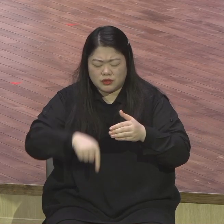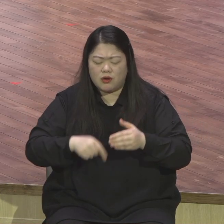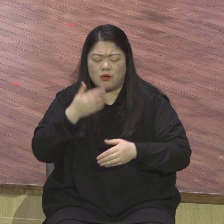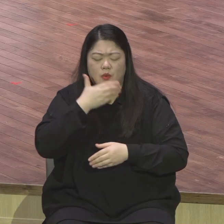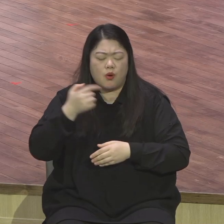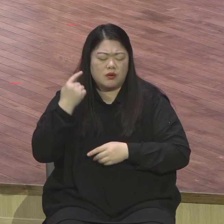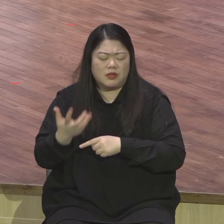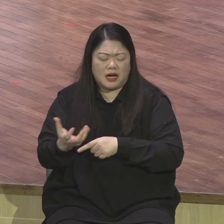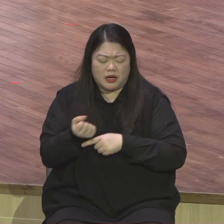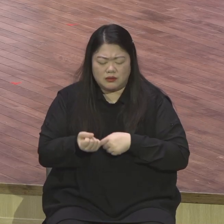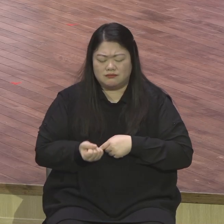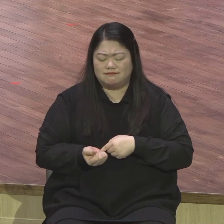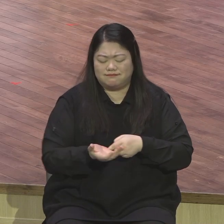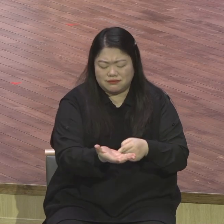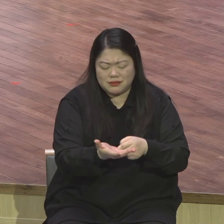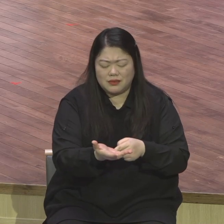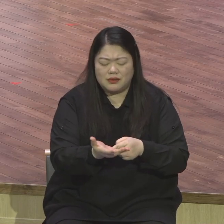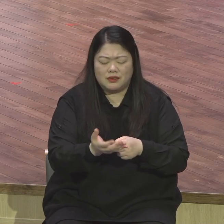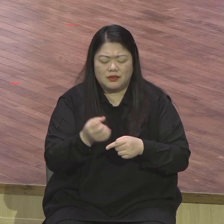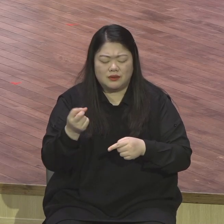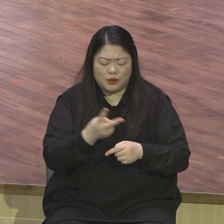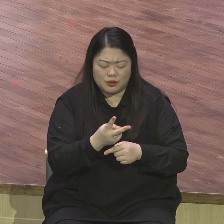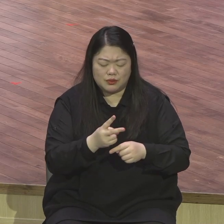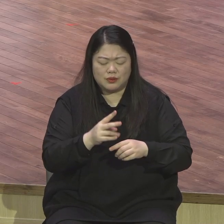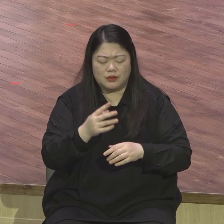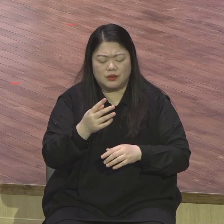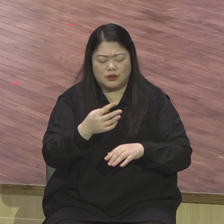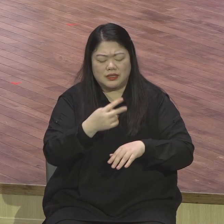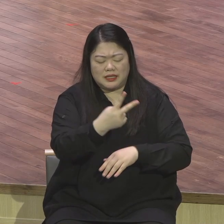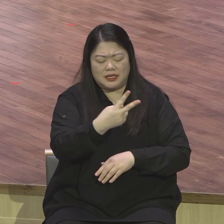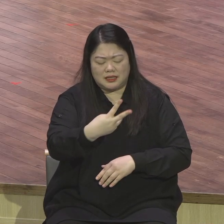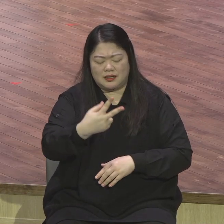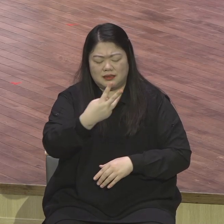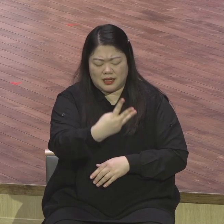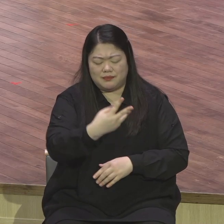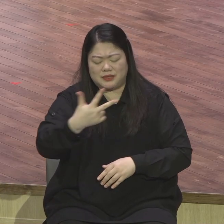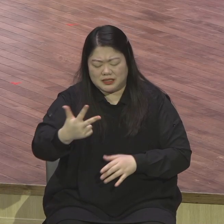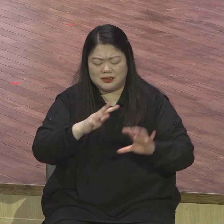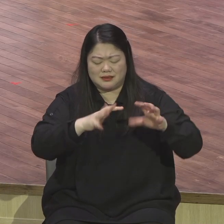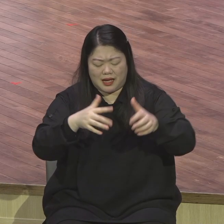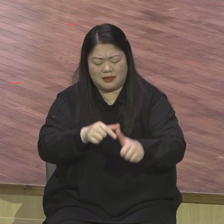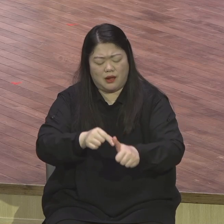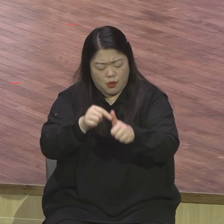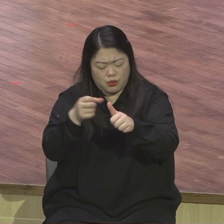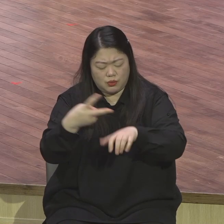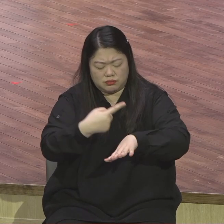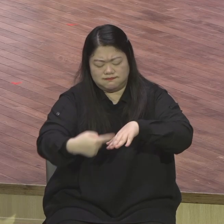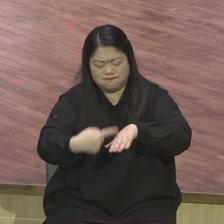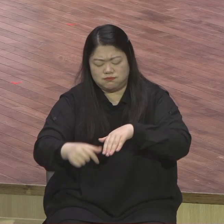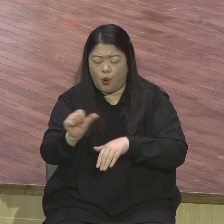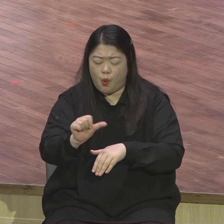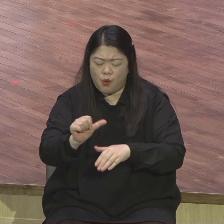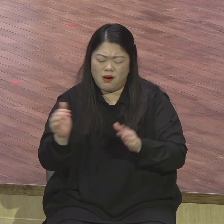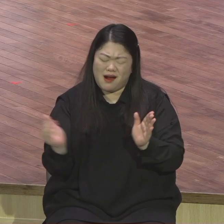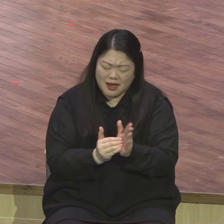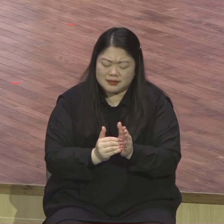살리는 정인으로 수임받는 정인들이 다 되게 하여 주옵소서 어떤 변명도 하지 말고 어떤 핑계도 하지 말고